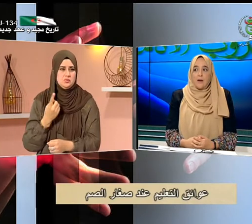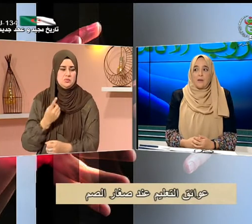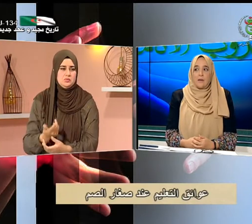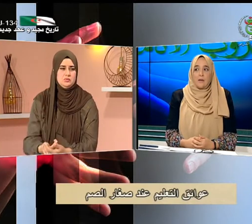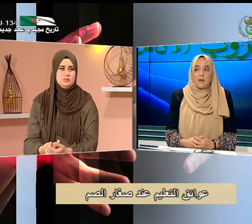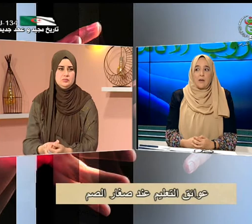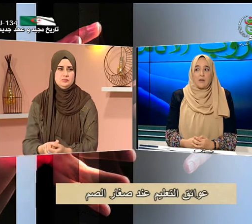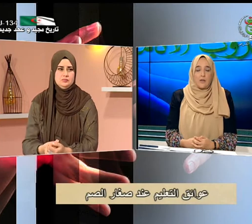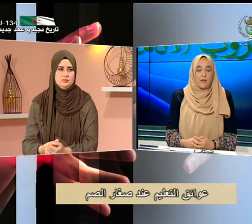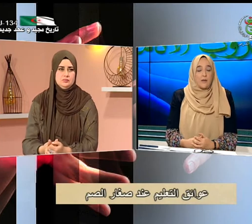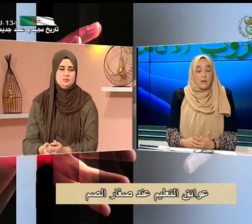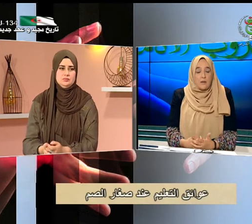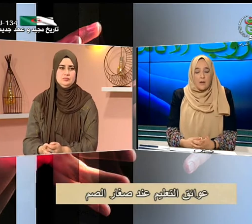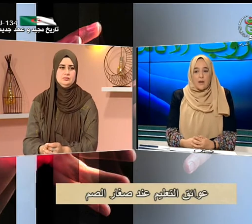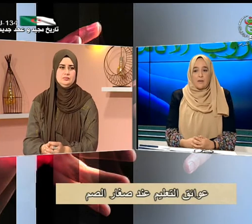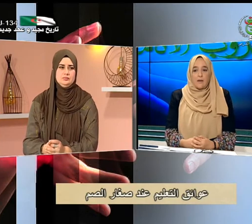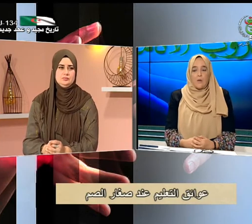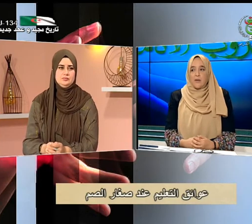هذا الشيء يعني هذا نوع من